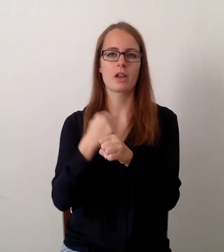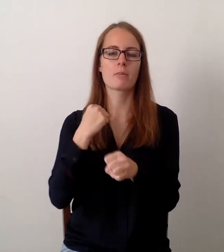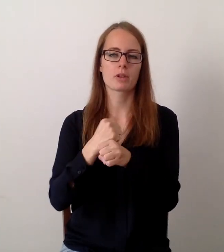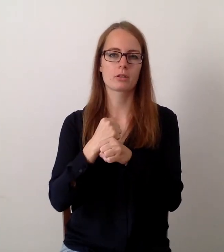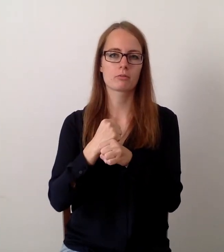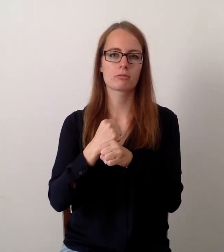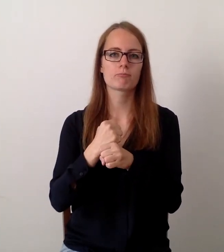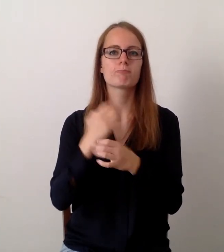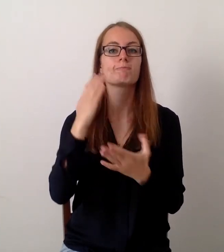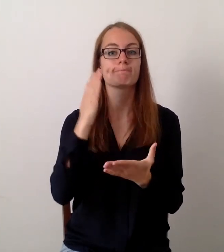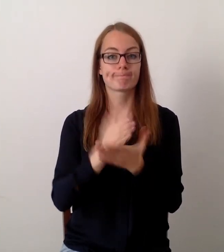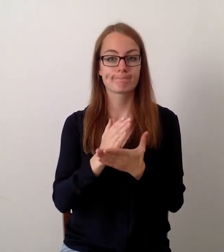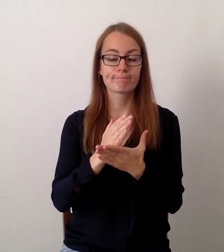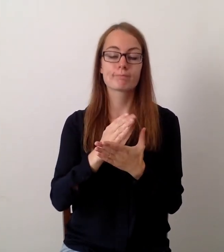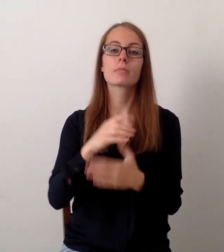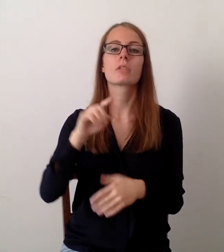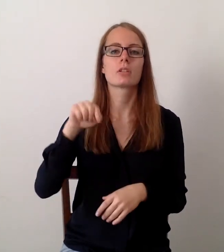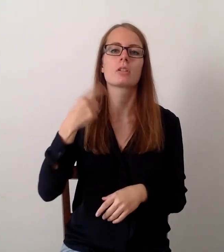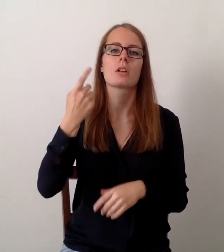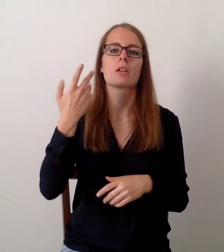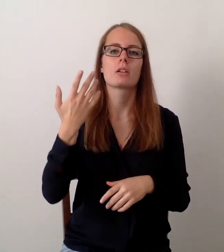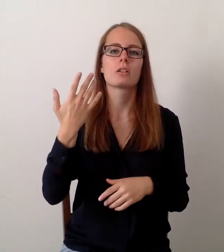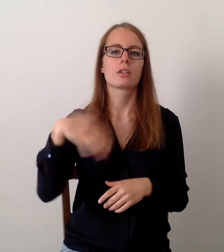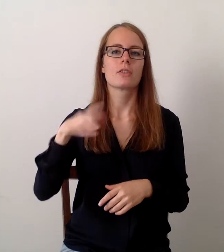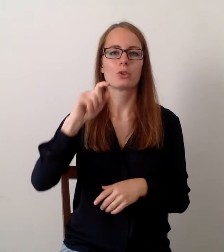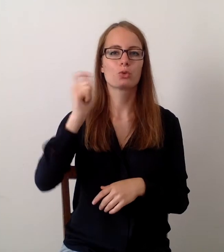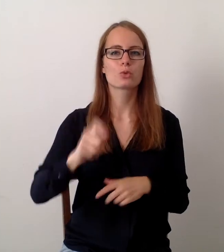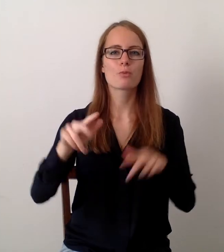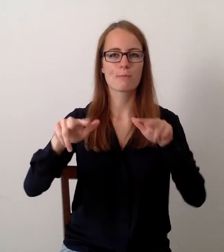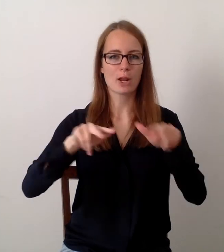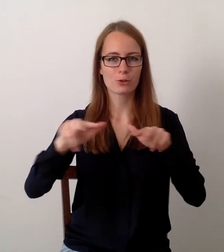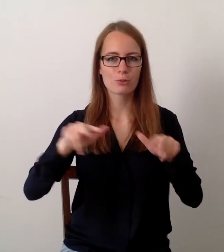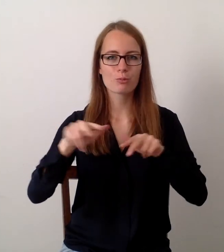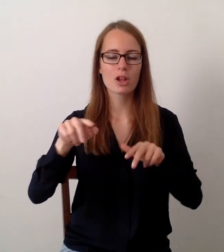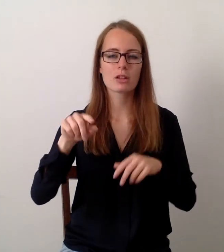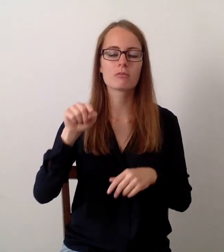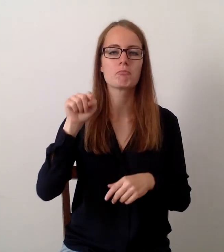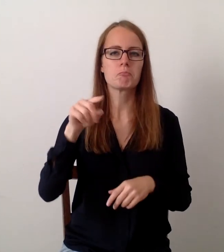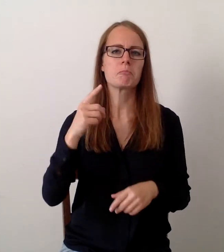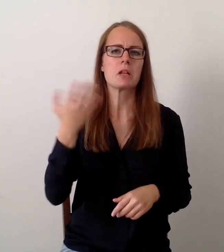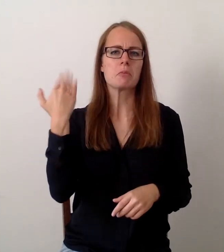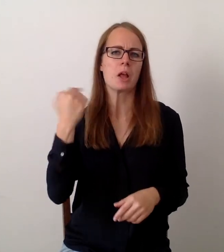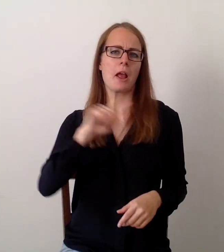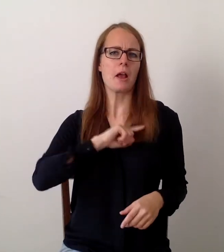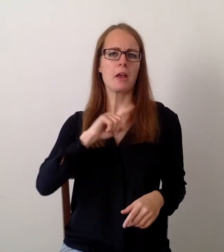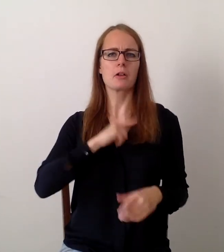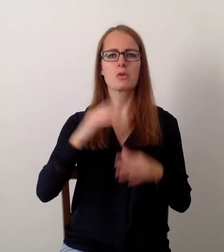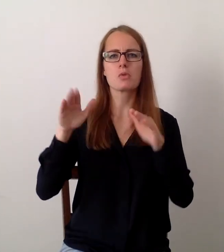Danach noch ein Managementstudio getan und eigentlich war ich nur hobbymäßig mit Runden beschäftigt.